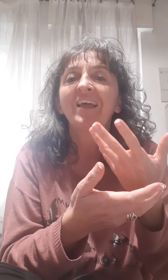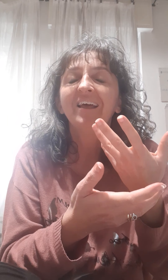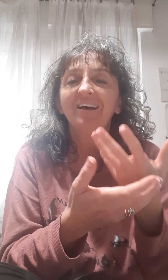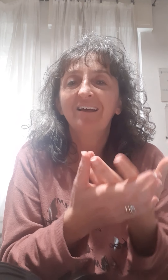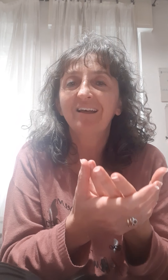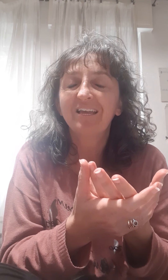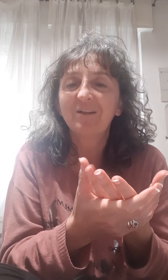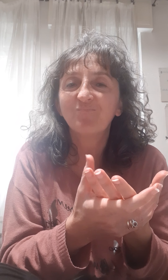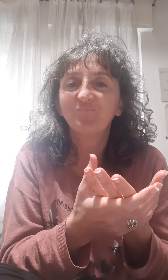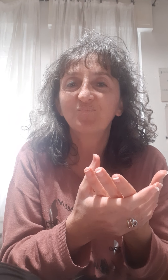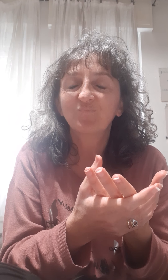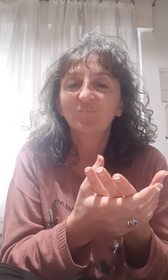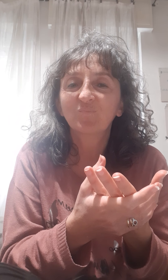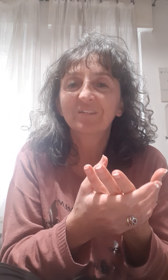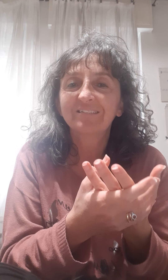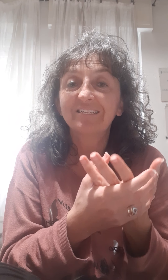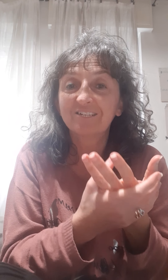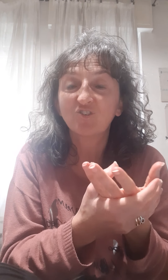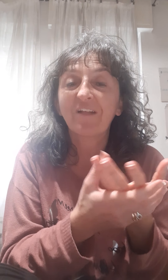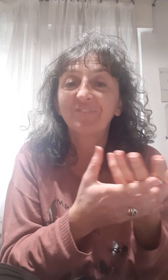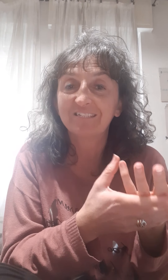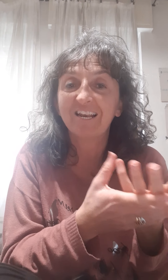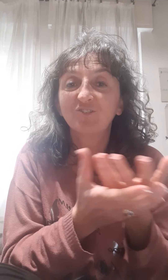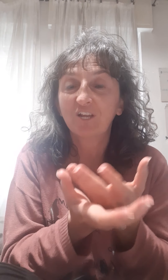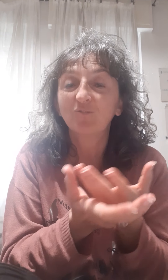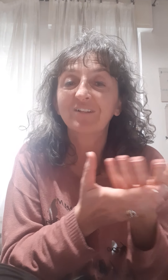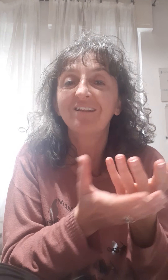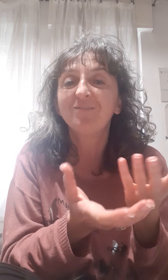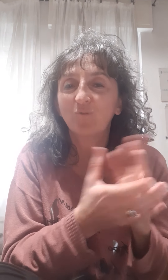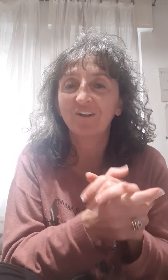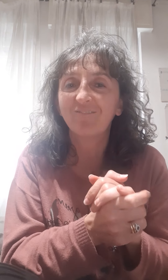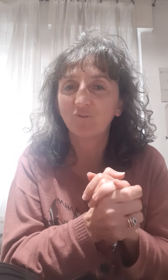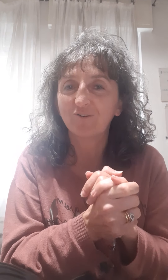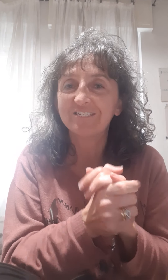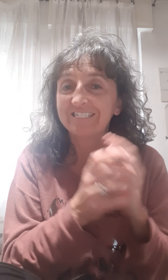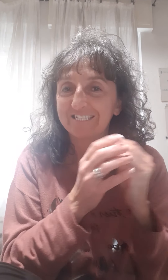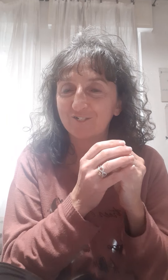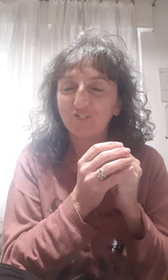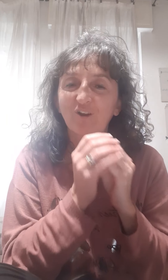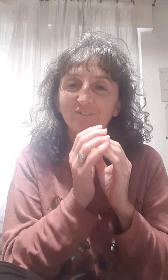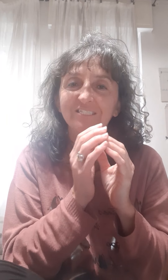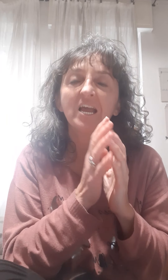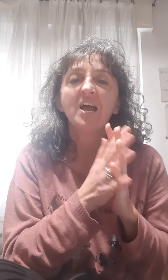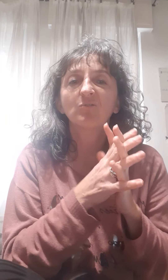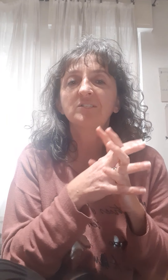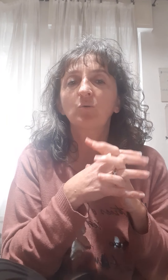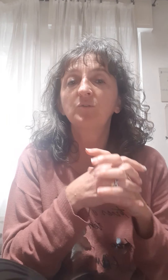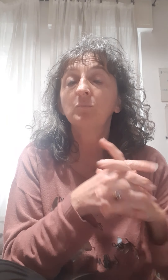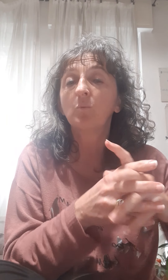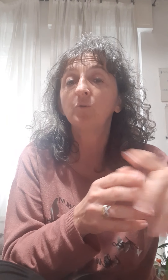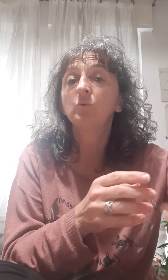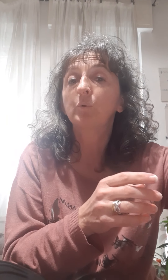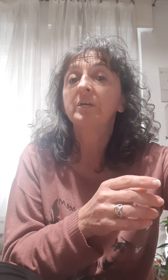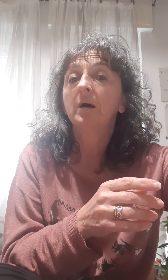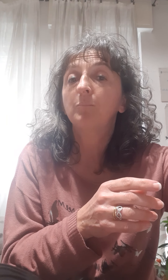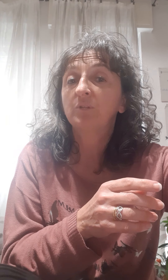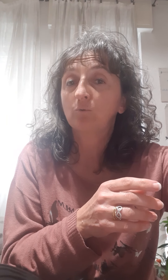sgrassante e detergente dell'aceto e del limone lavorano in sinergia, quindi questo è un ottimo modo in cui poter